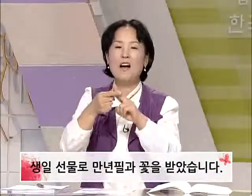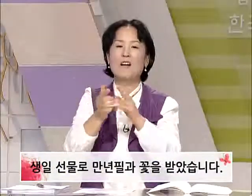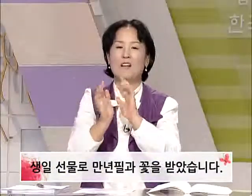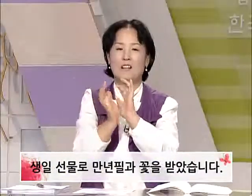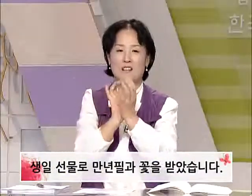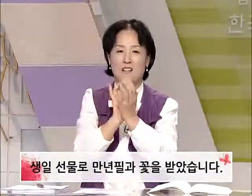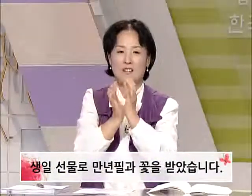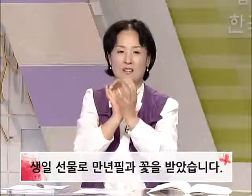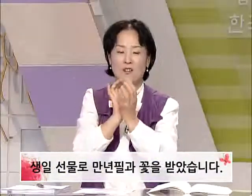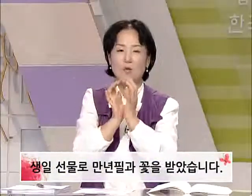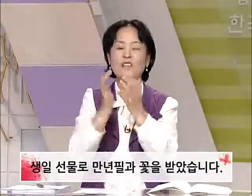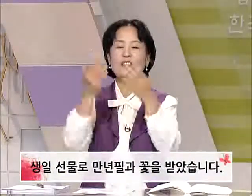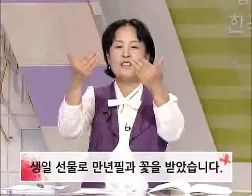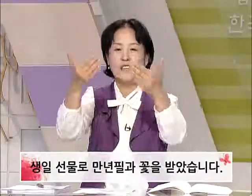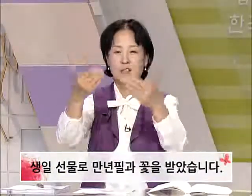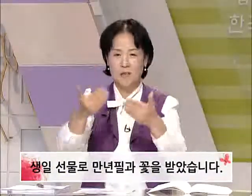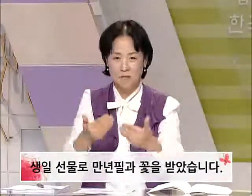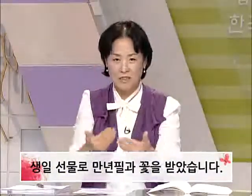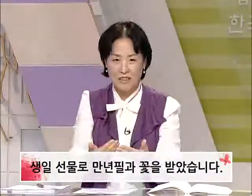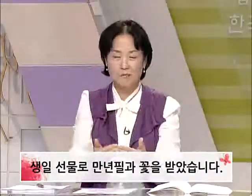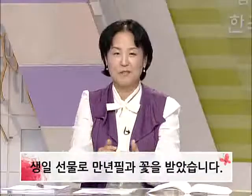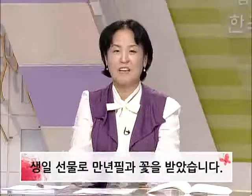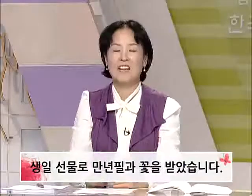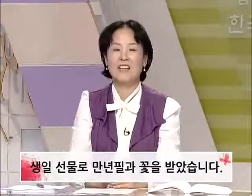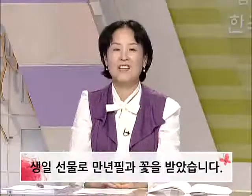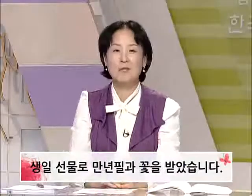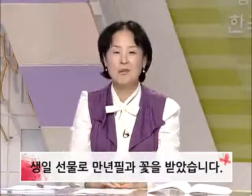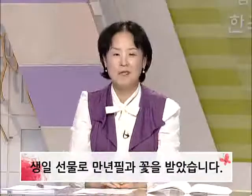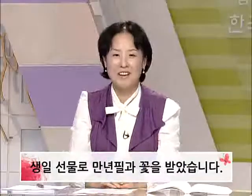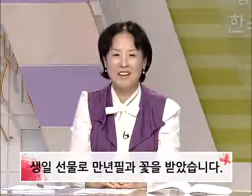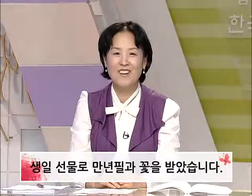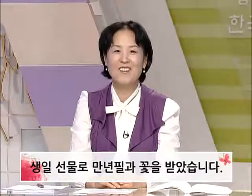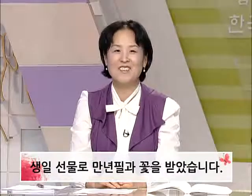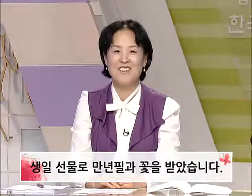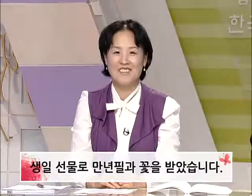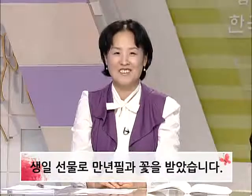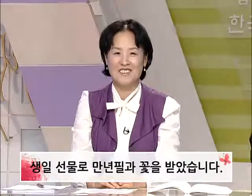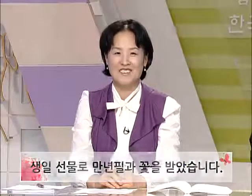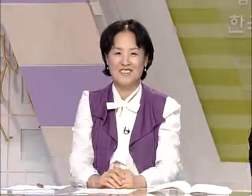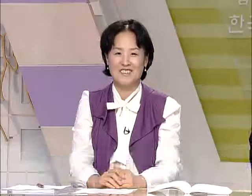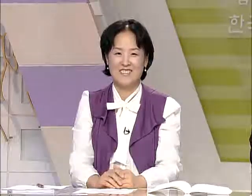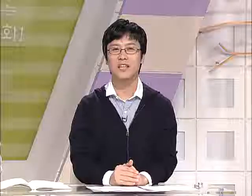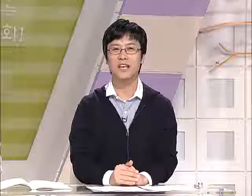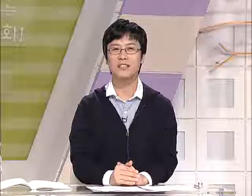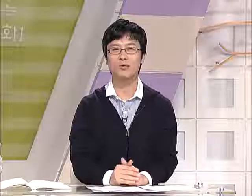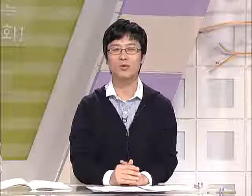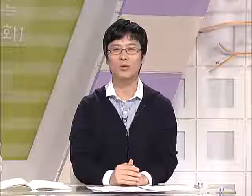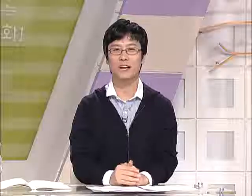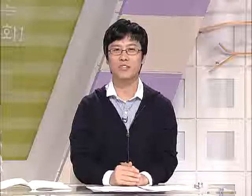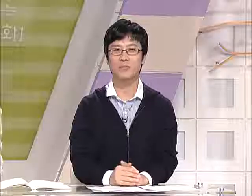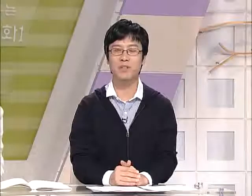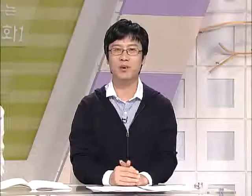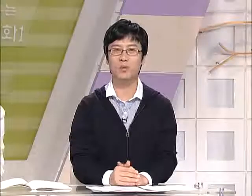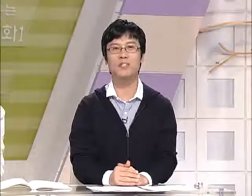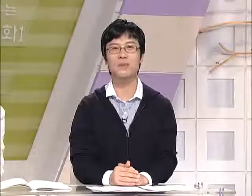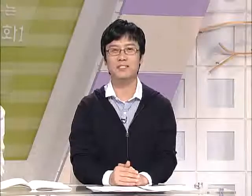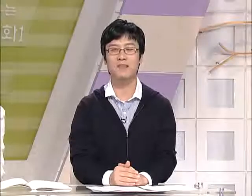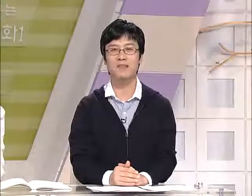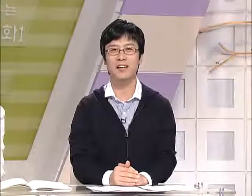꽃을 받았습니다. 다시 한번 배워볼까요? 네, 생일 선물로 만년필과 꽃을 받았습니다.